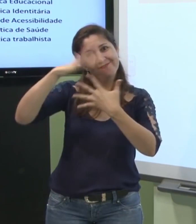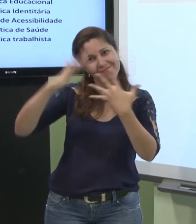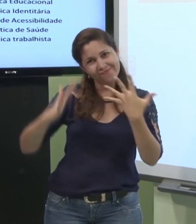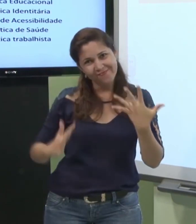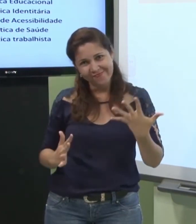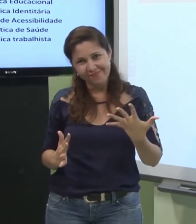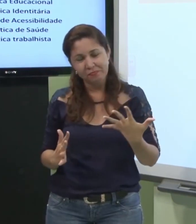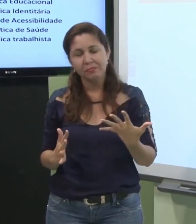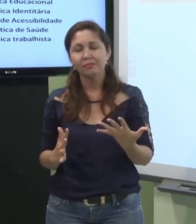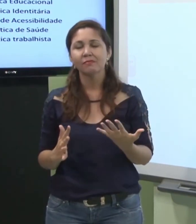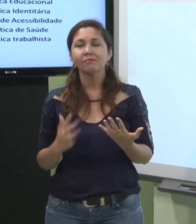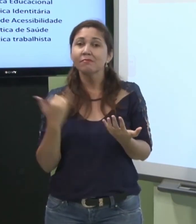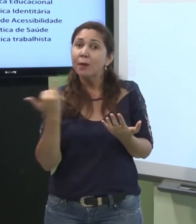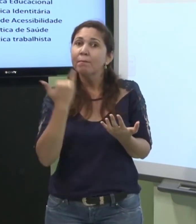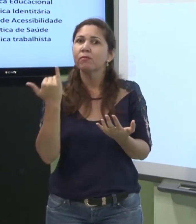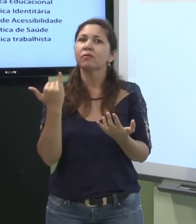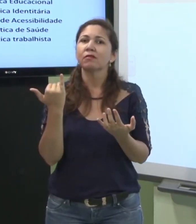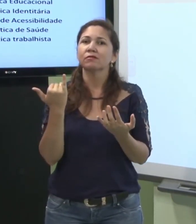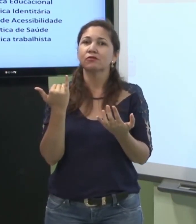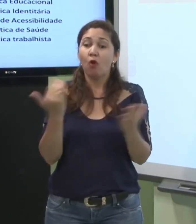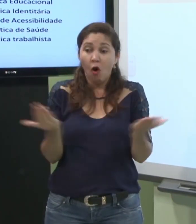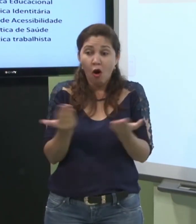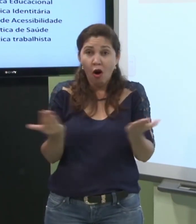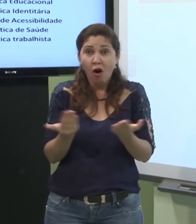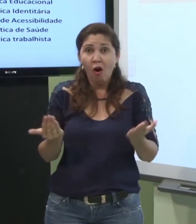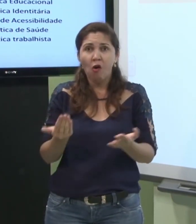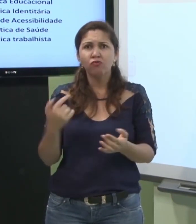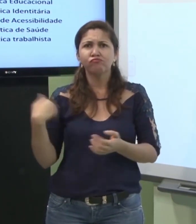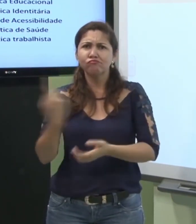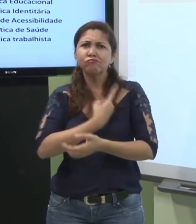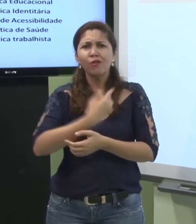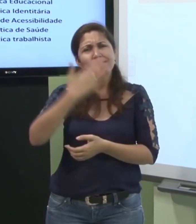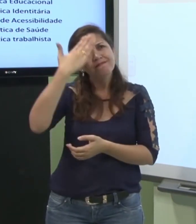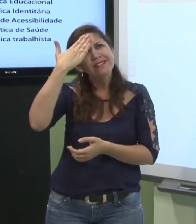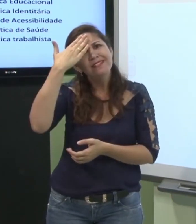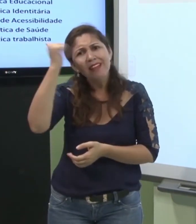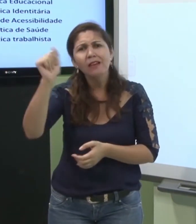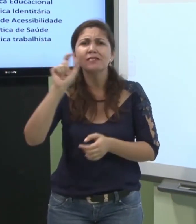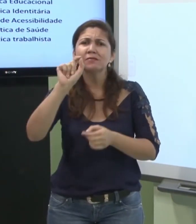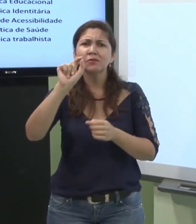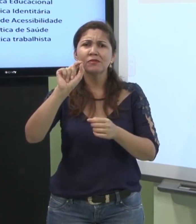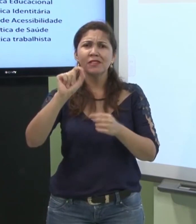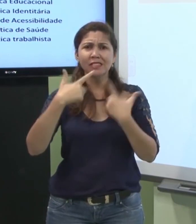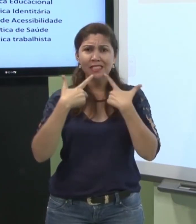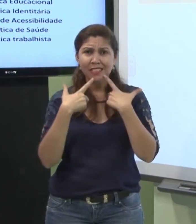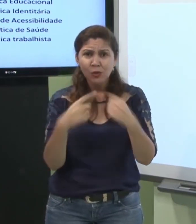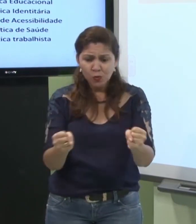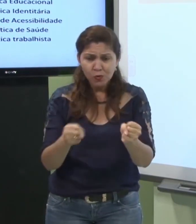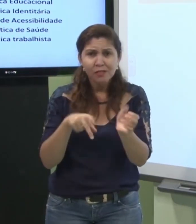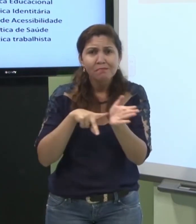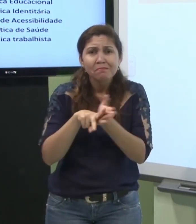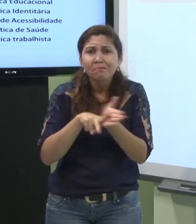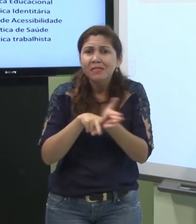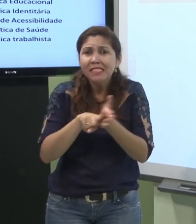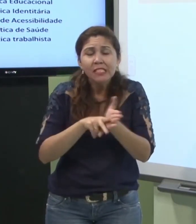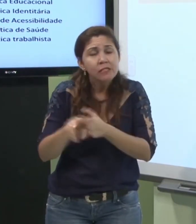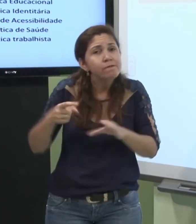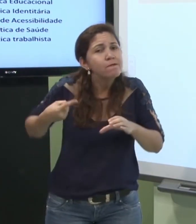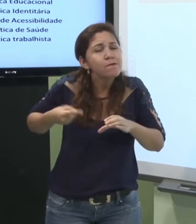estudar a língua de sinais e a língua brasileira de sinais E hoje nós sabemos